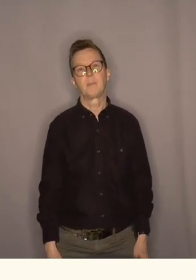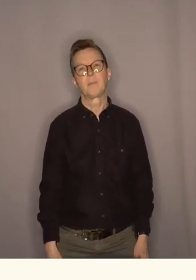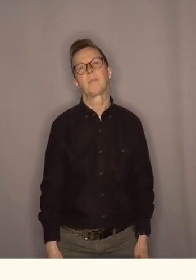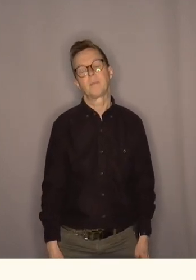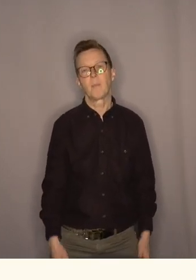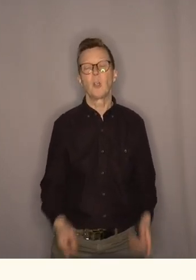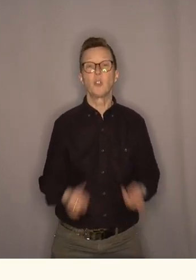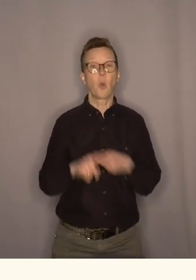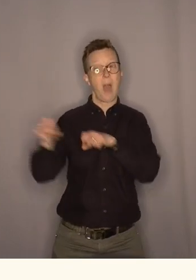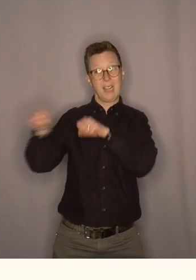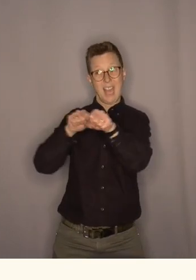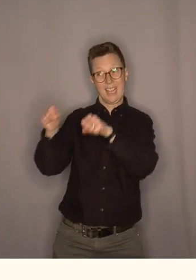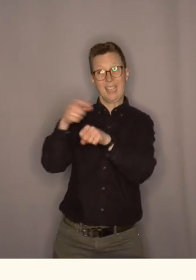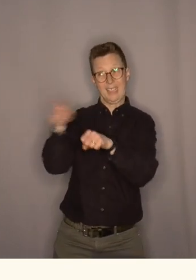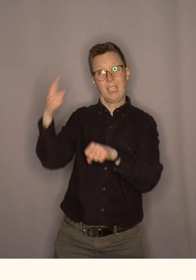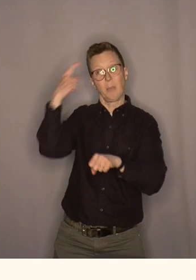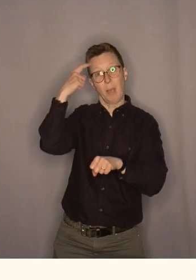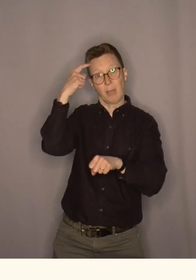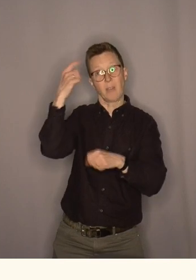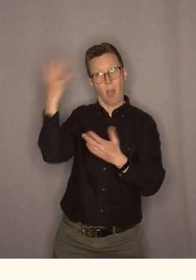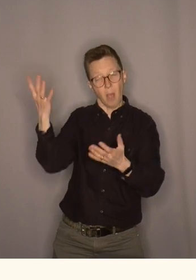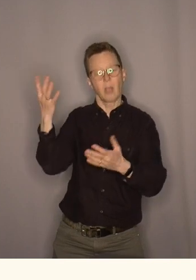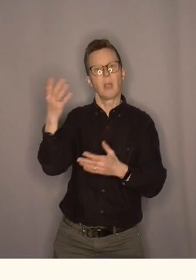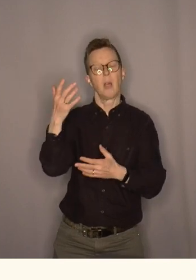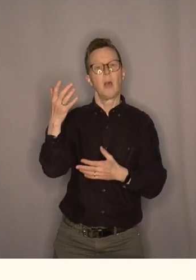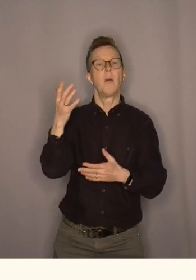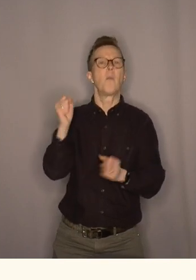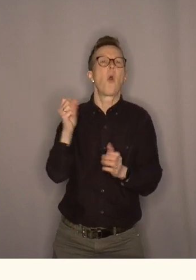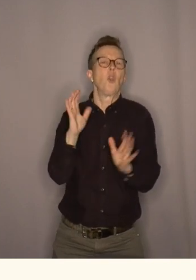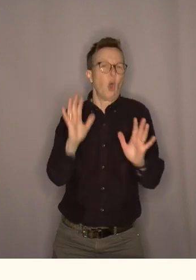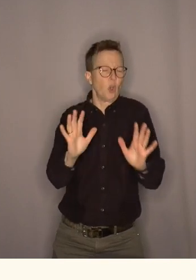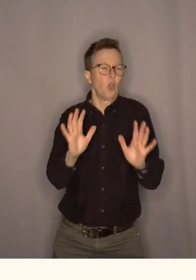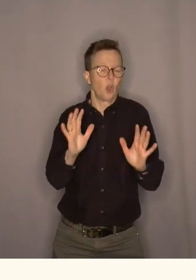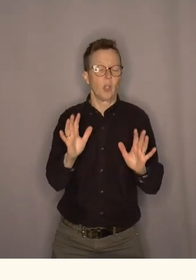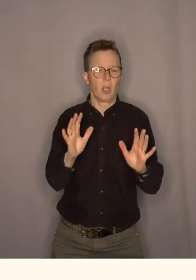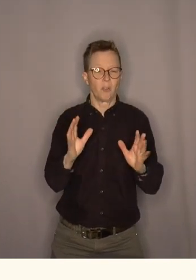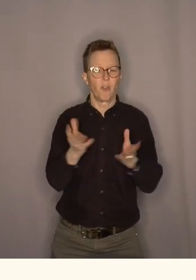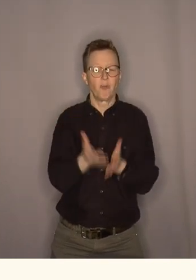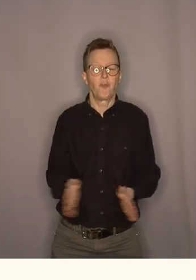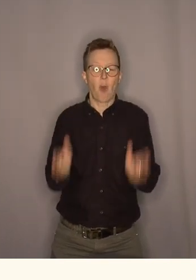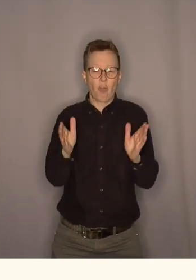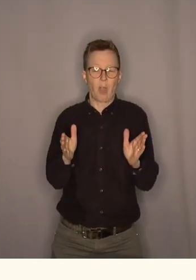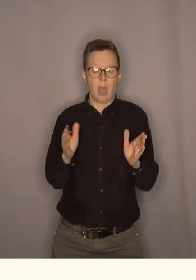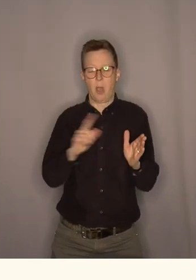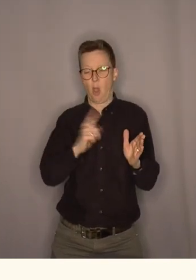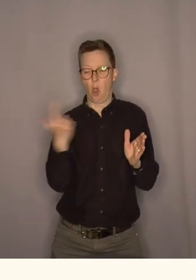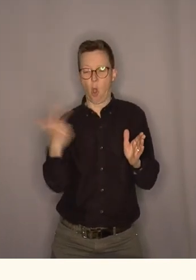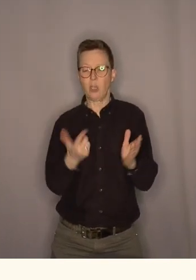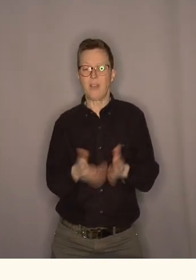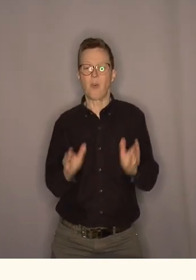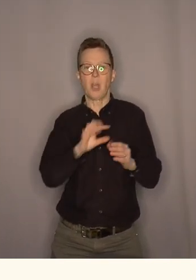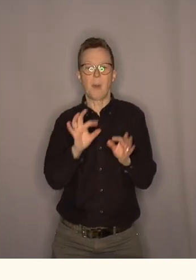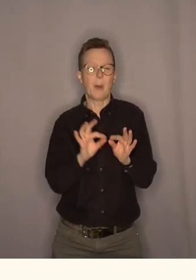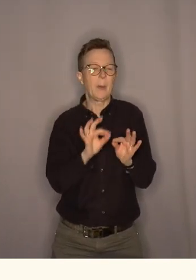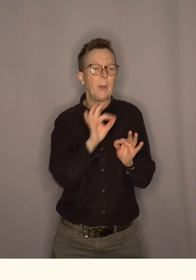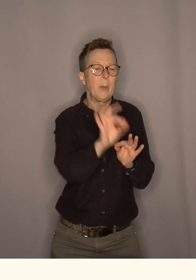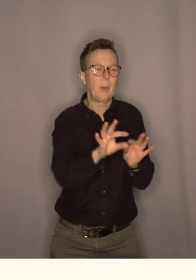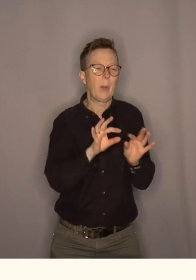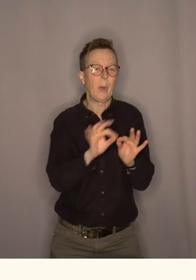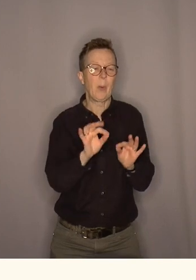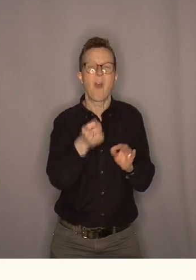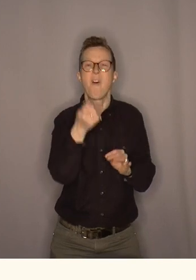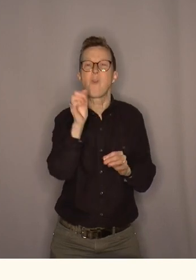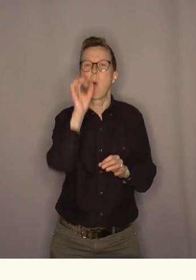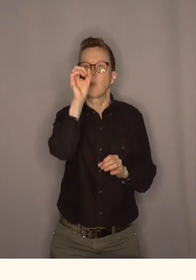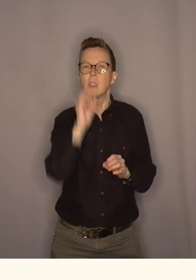Ja, for regjeringen mente at det fikk holde at fondet hun skal gi noen få prosent av